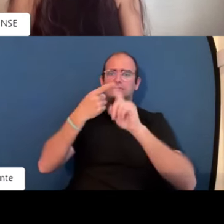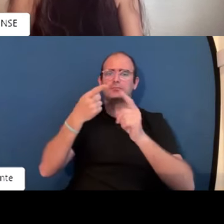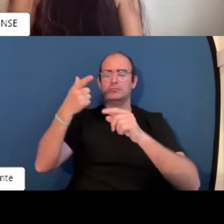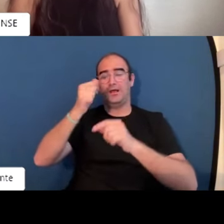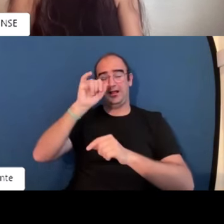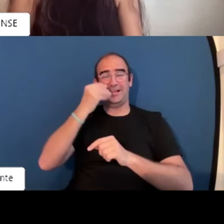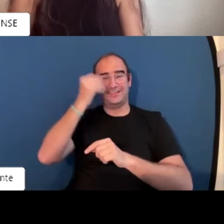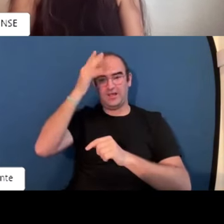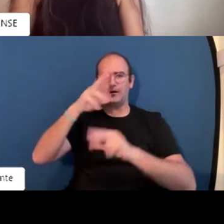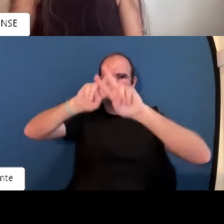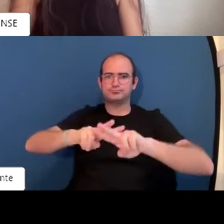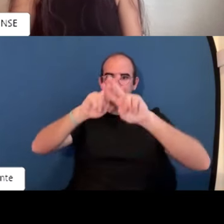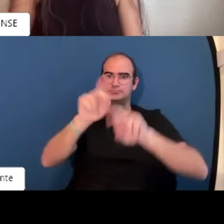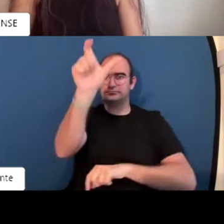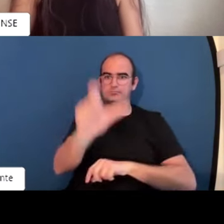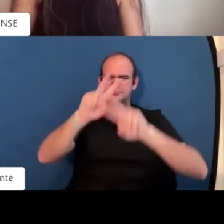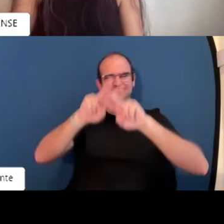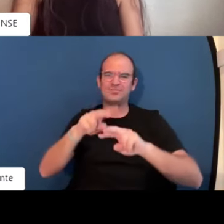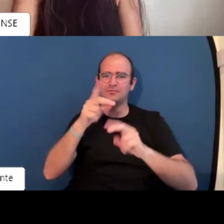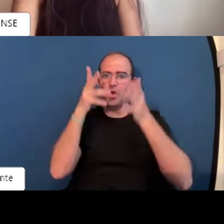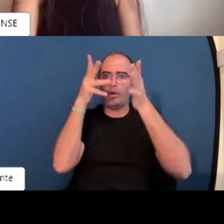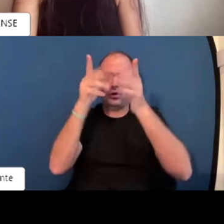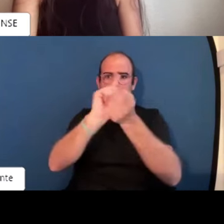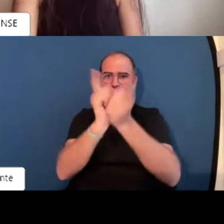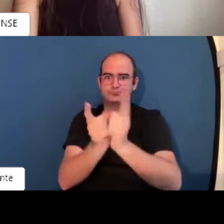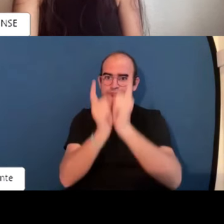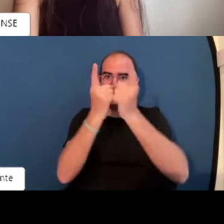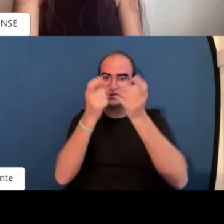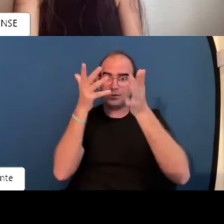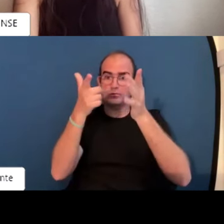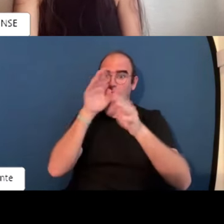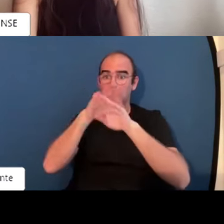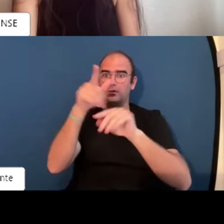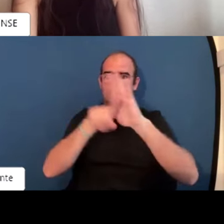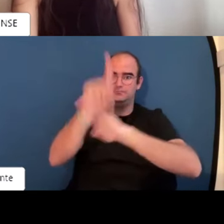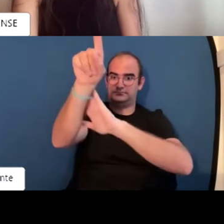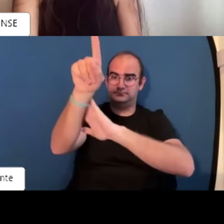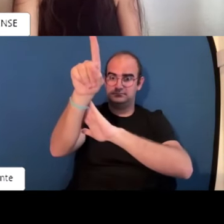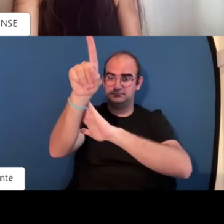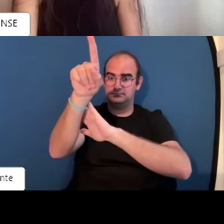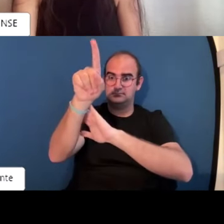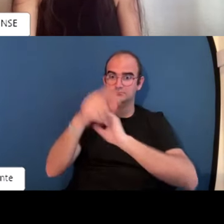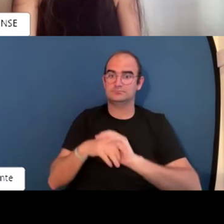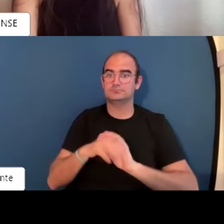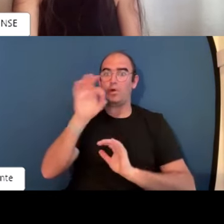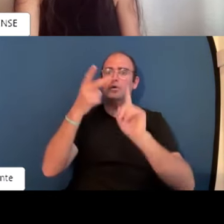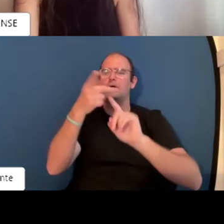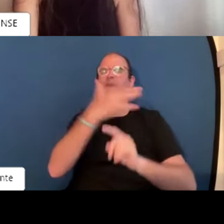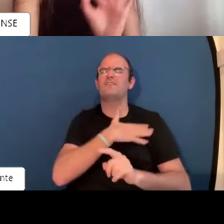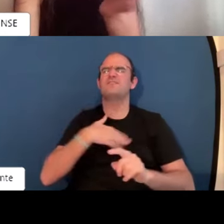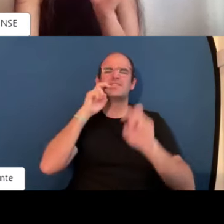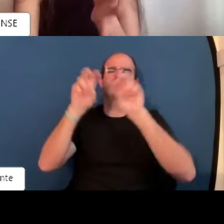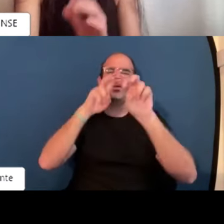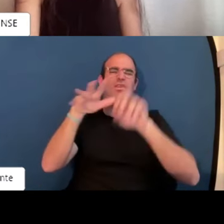trabajo y seguramente te preguntarás ¿cómo puede la IA ayudarme en mi trabajo? pues si